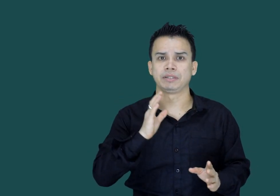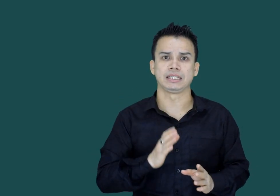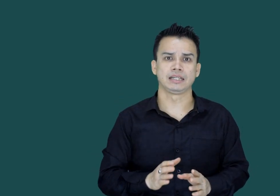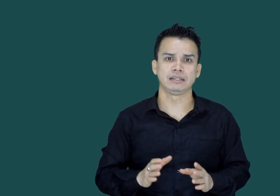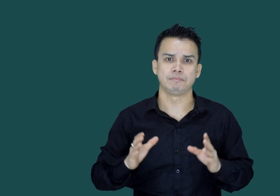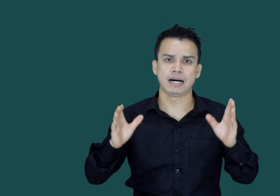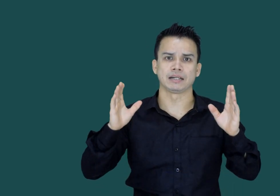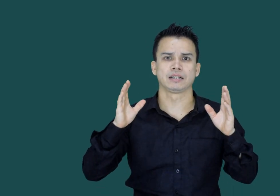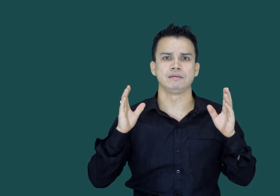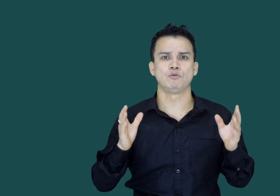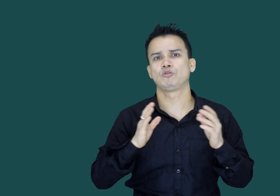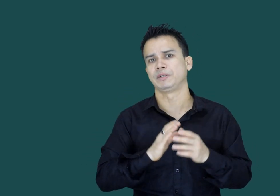نے کئی بار کئی